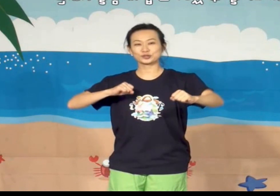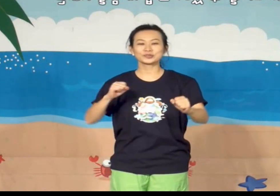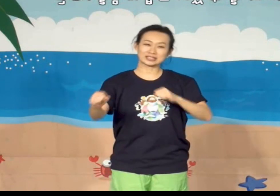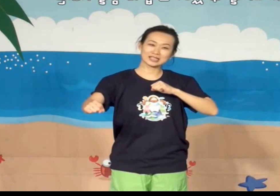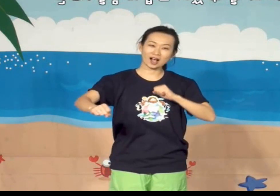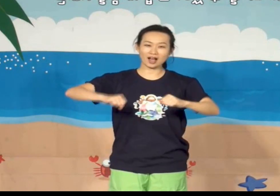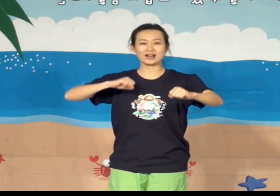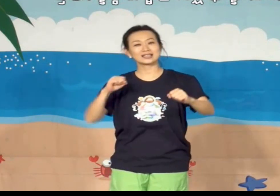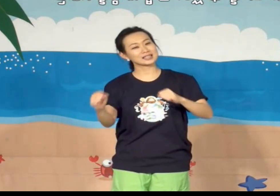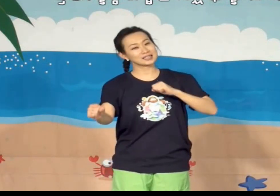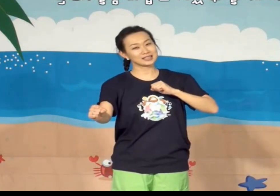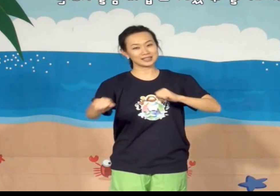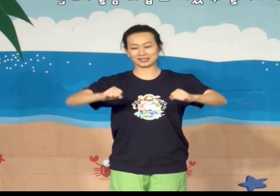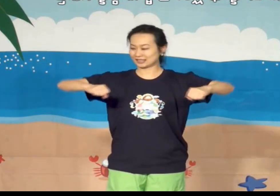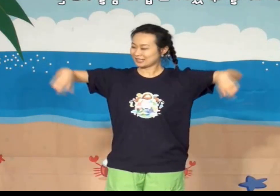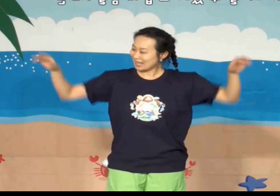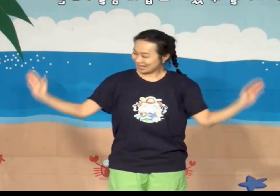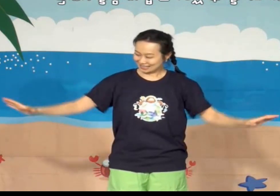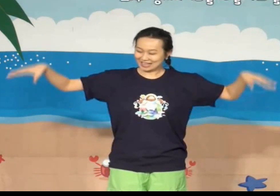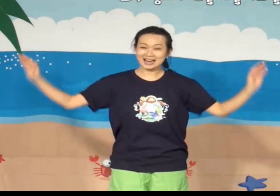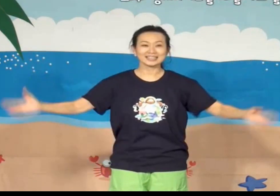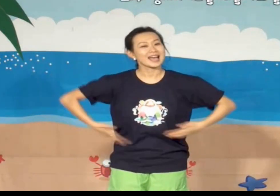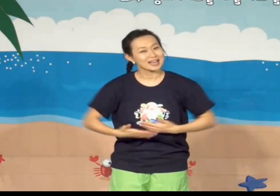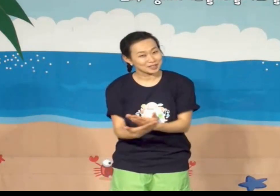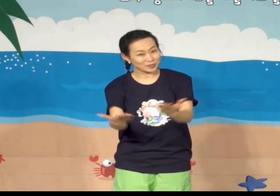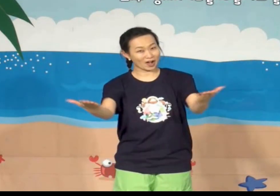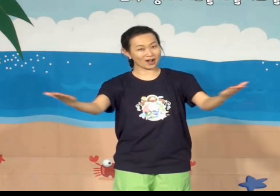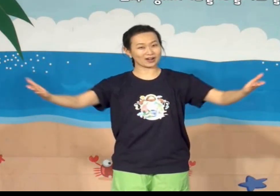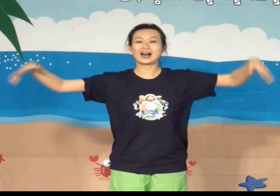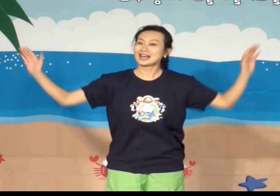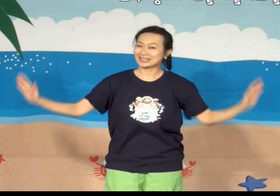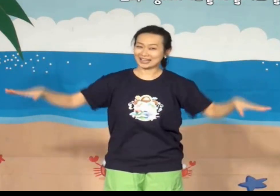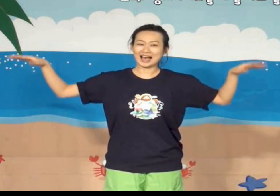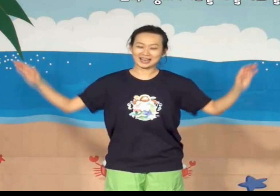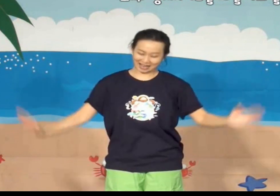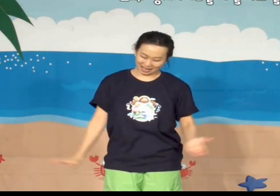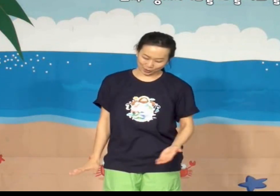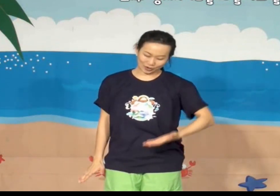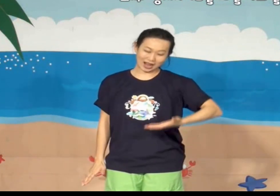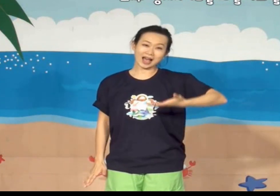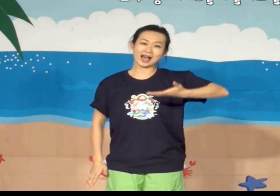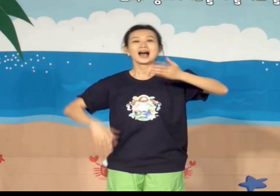꿈틀거리는 나게를 펴 날아올라